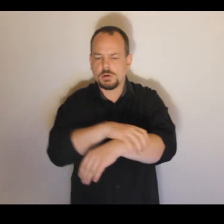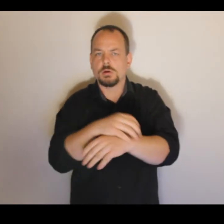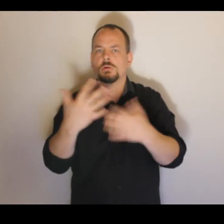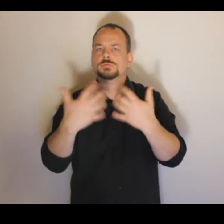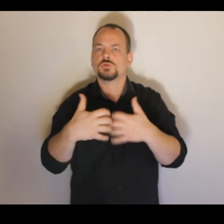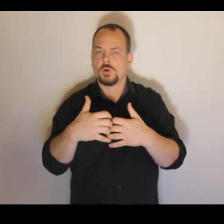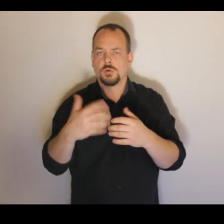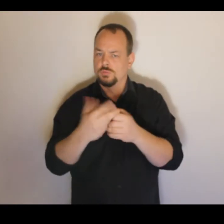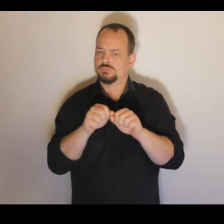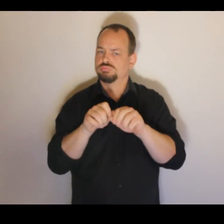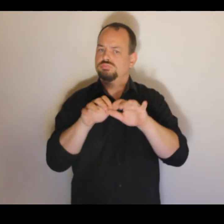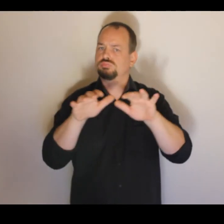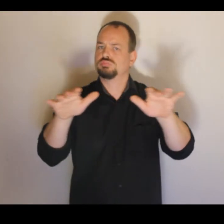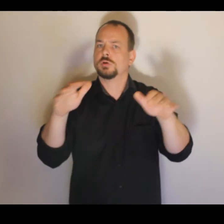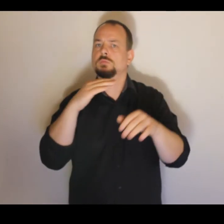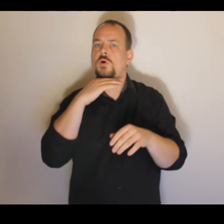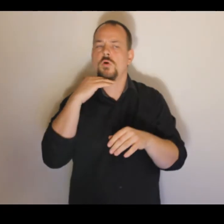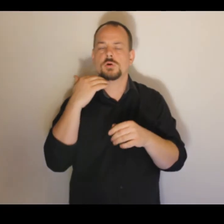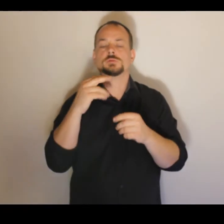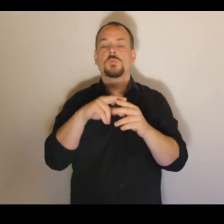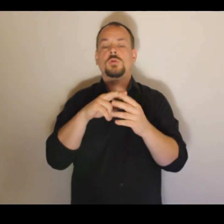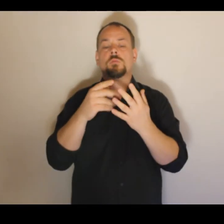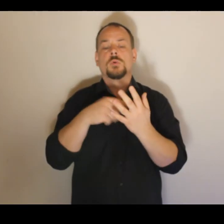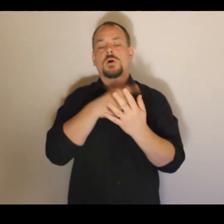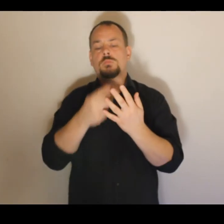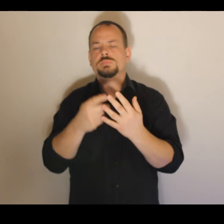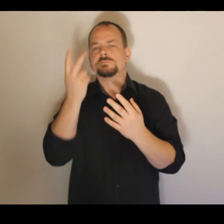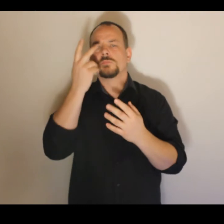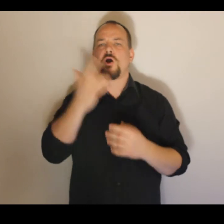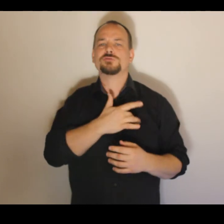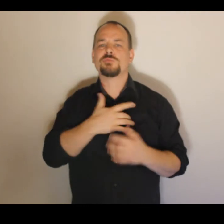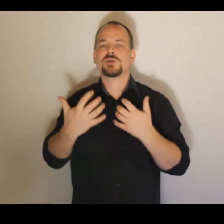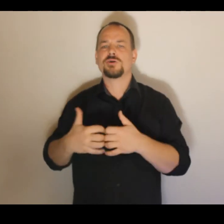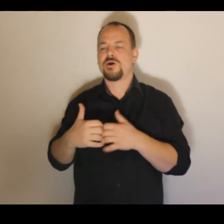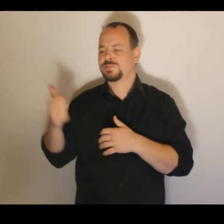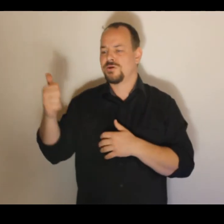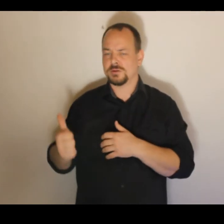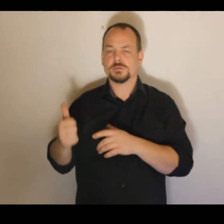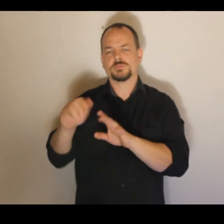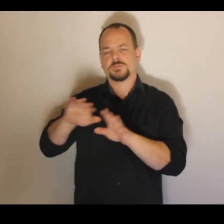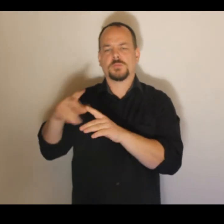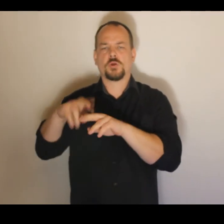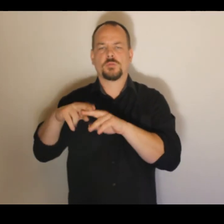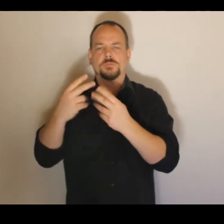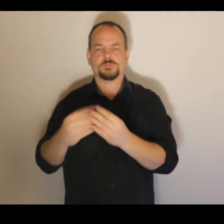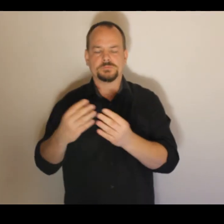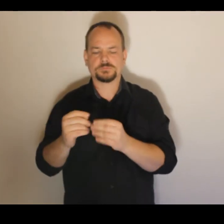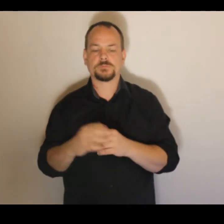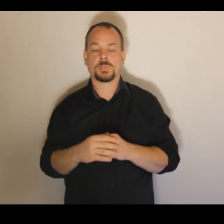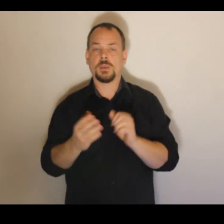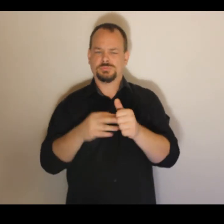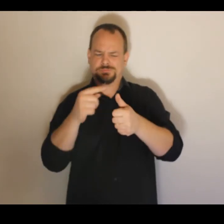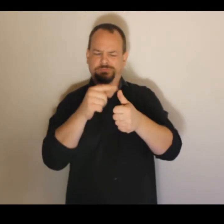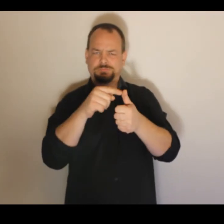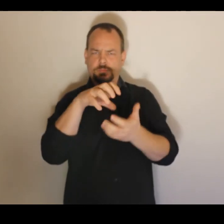významu, a to jsou tzv. osobní roboty. Pokud jde o tu prto, ten první případ, to